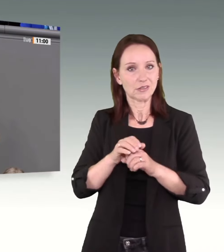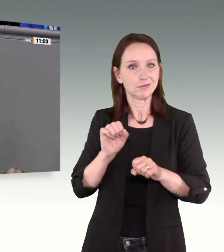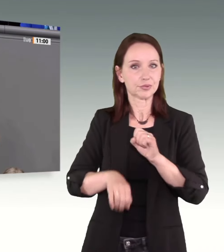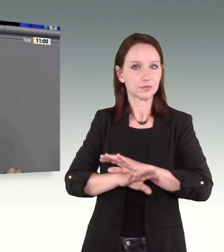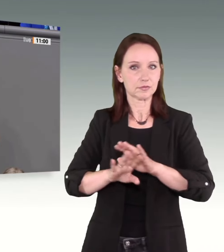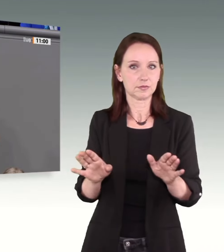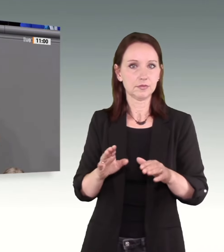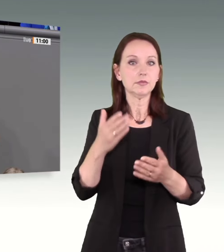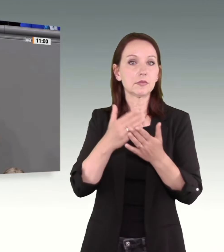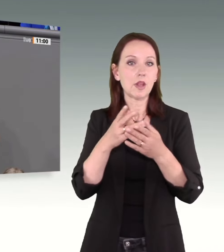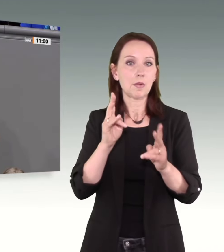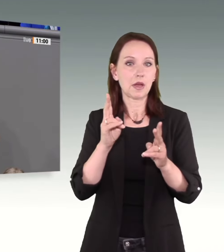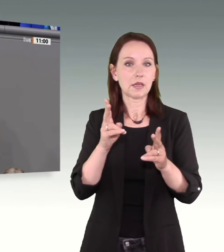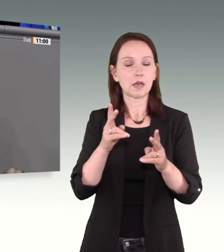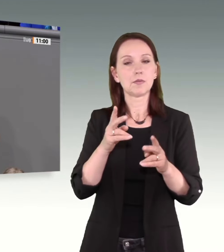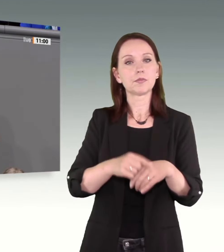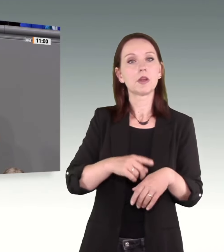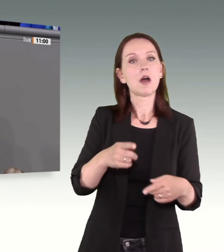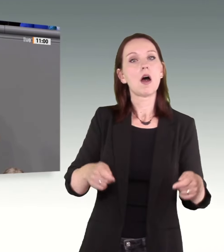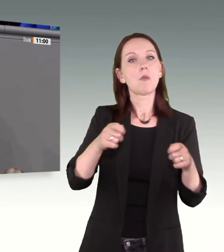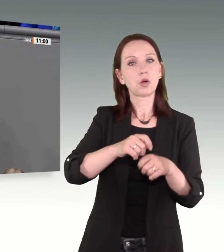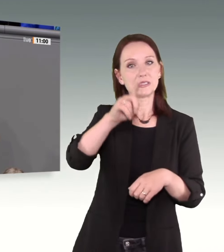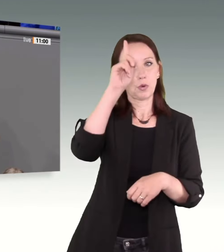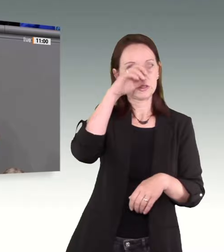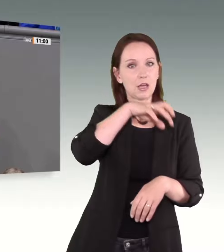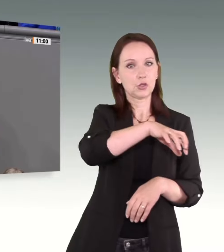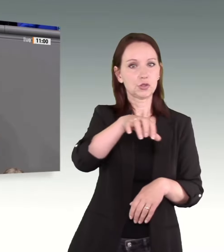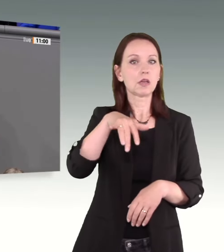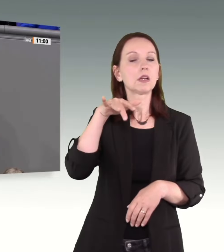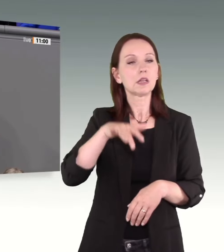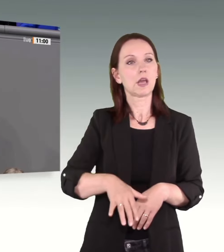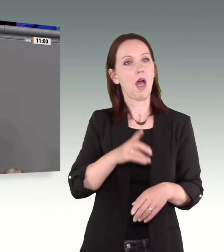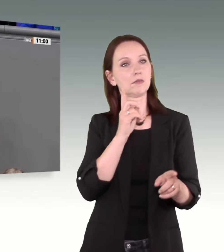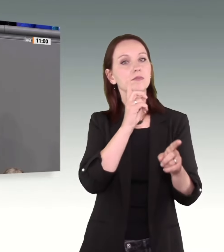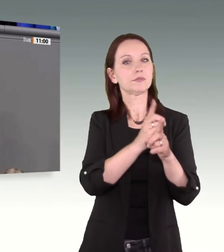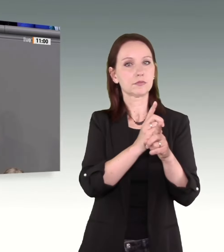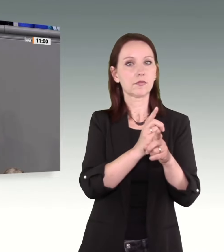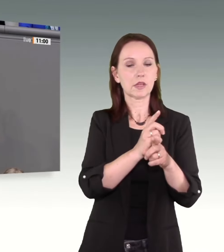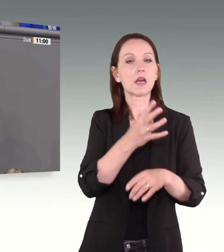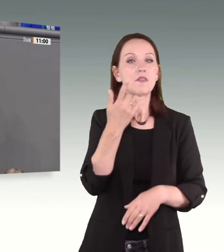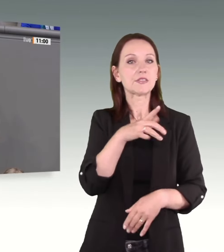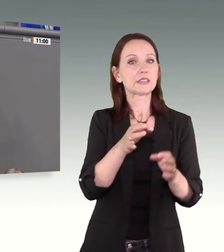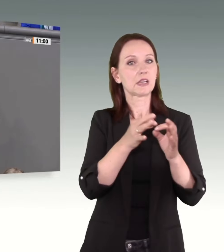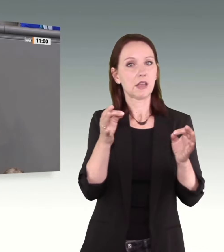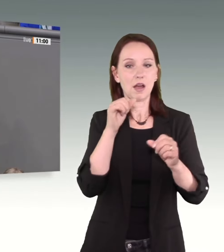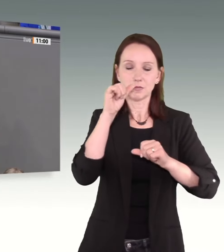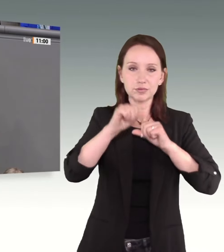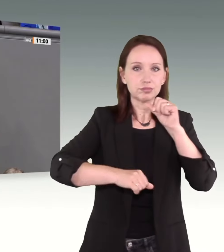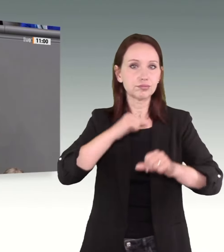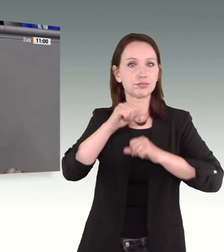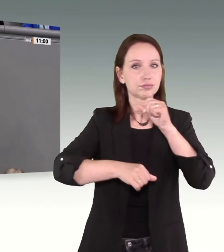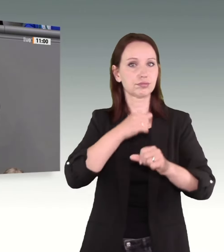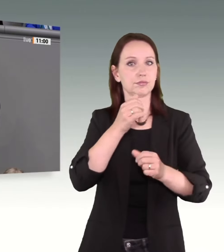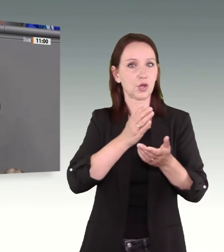Bundespolizei 24-7-Schalter für von Gewalt betroffene Frauen eingerichtet werden und speziell geschulte Beamtinnen dort